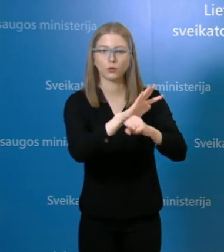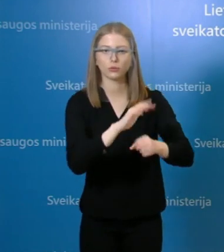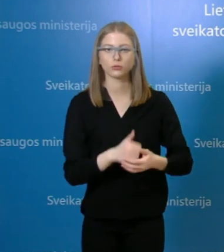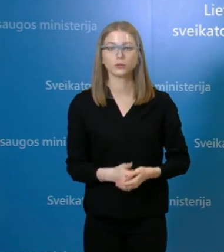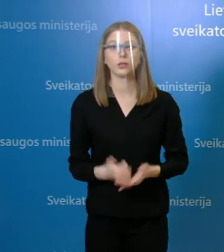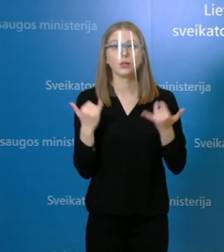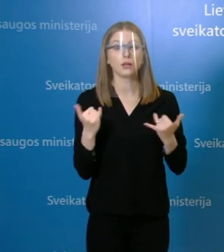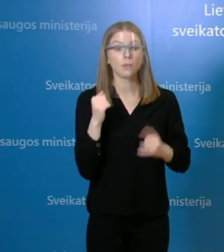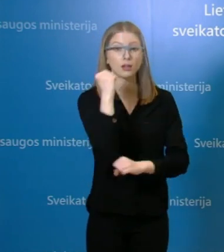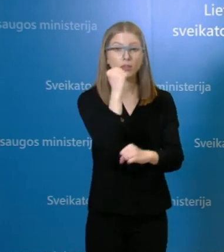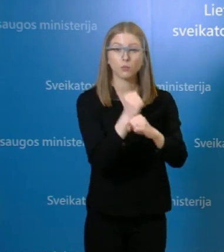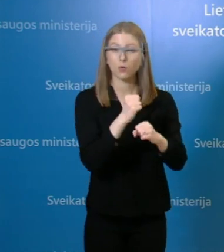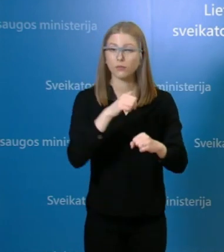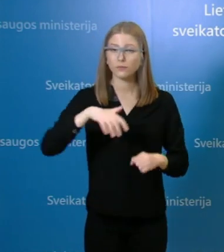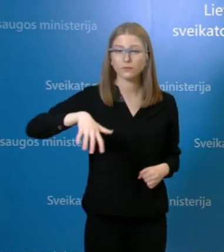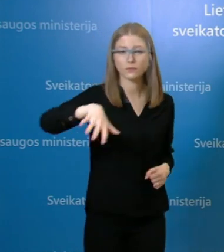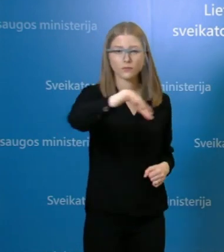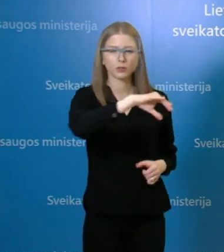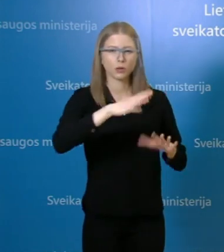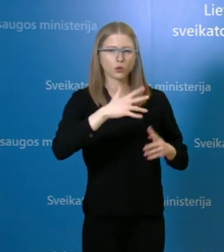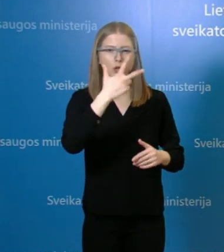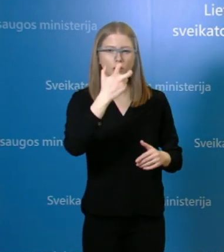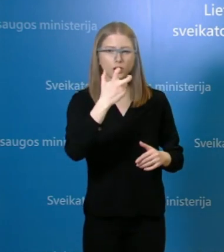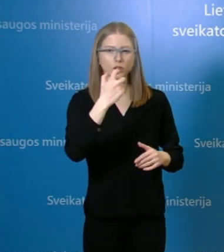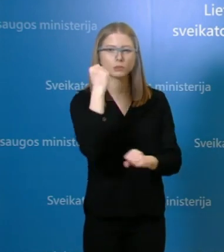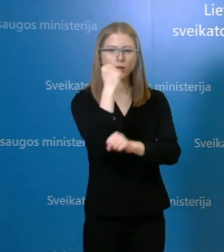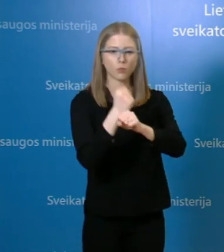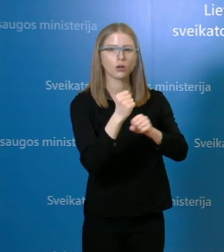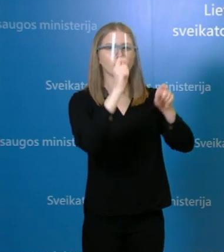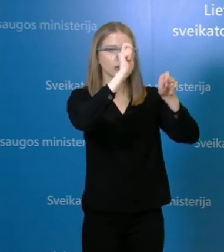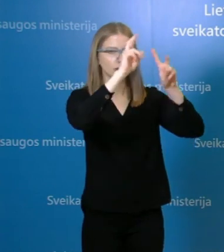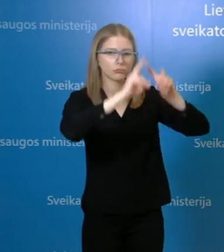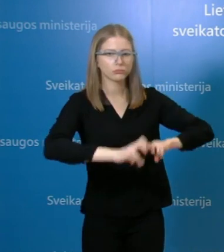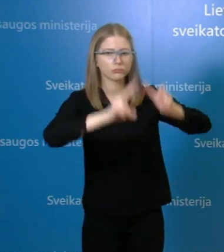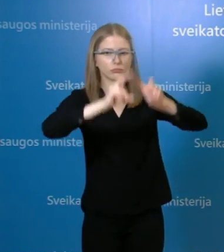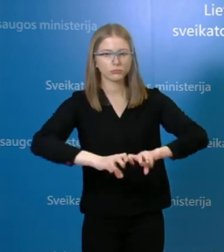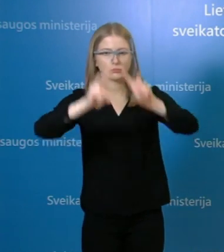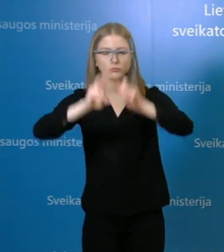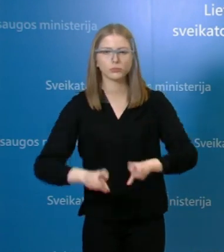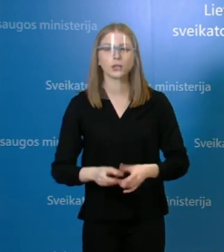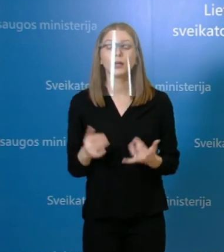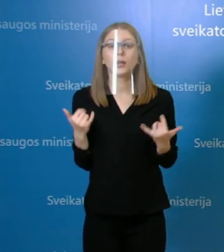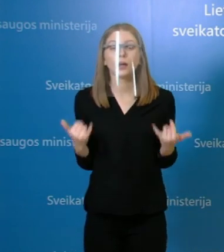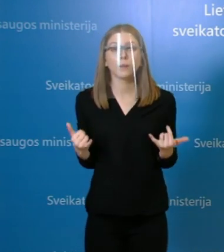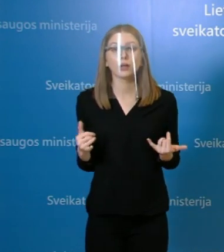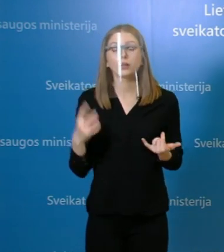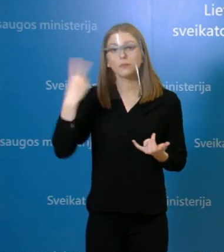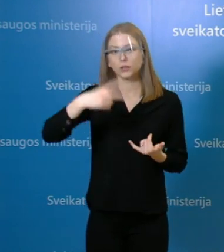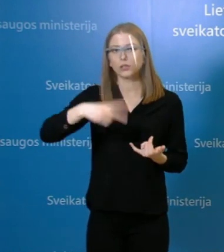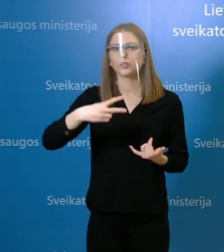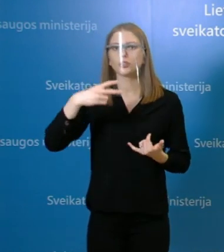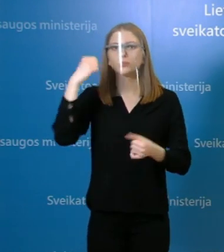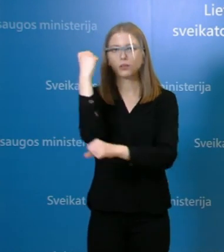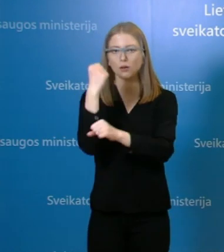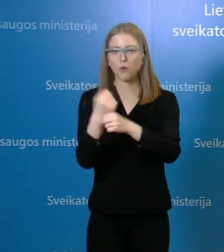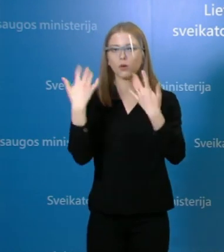Vyksta visų darbuotojų, kurių yra apie 300 ištyrimas ir šiuo metu yra ištirta mūsų davenimis apie 20 darbuotojų.